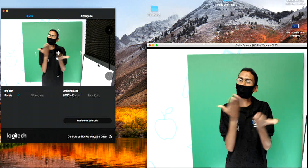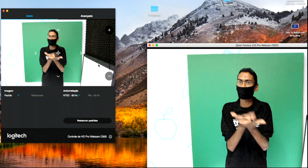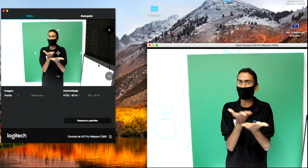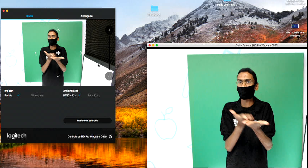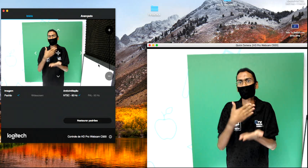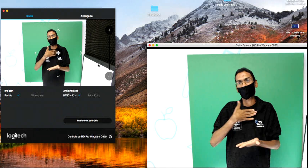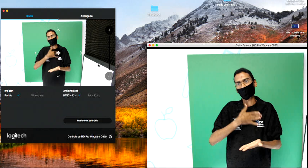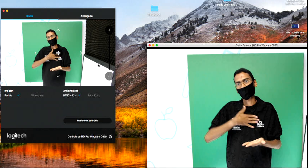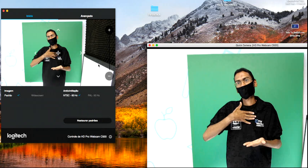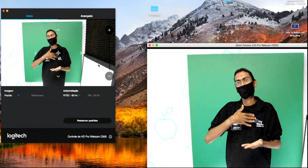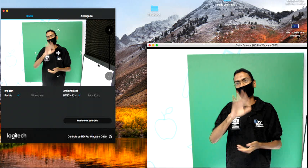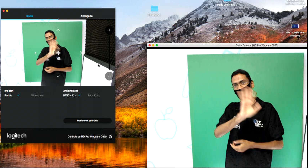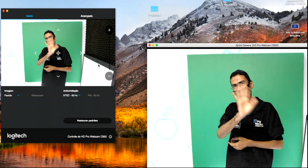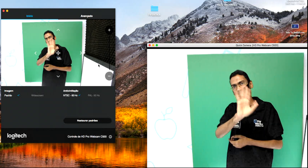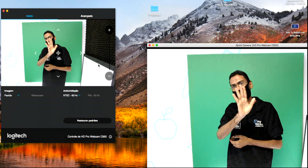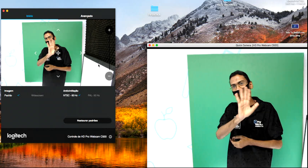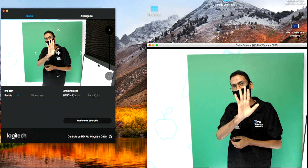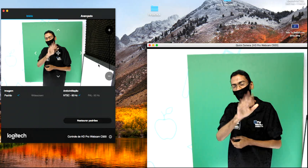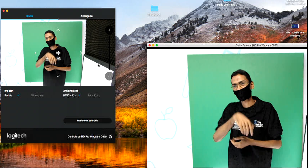gostado.